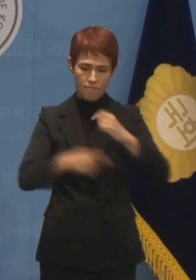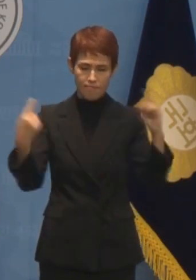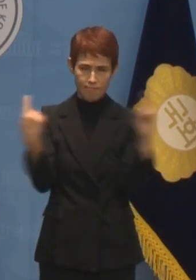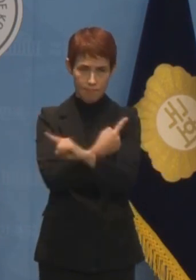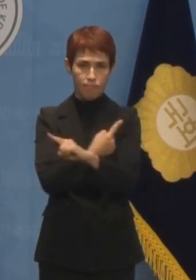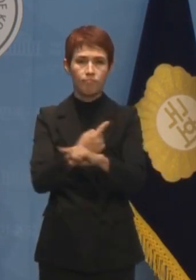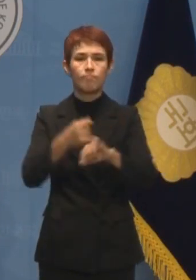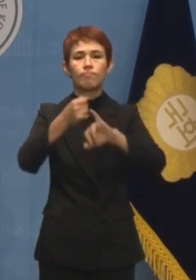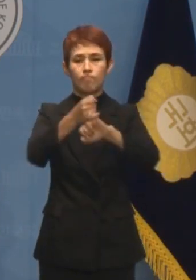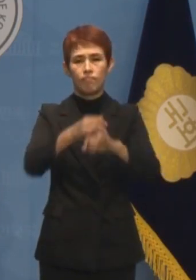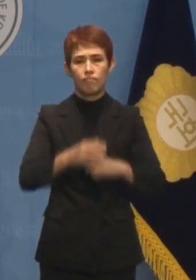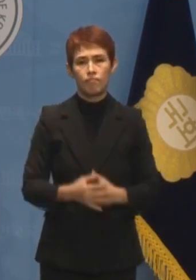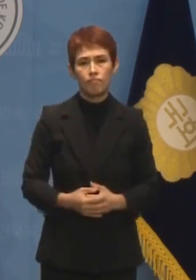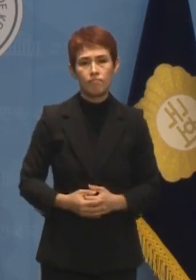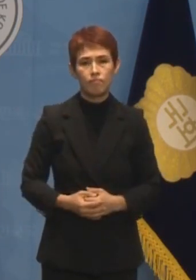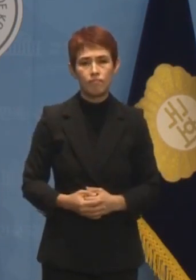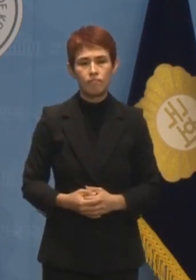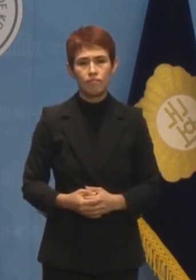고치겠습니다.